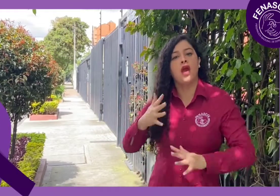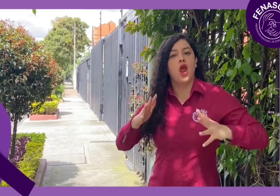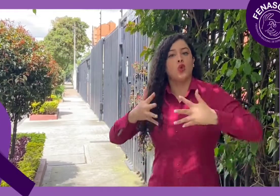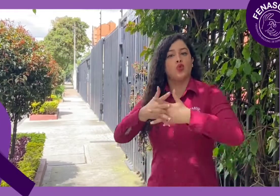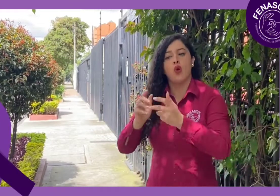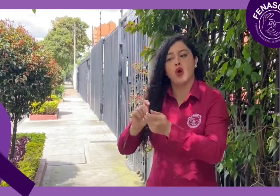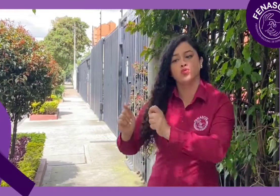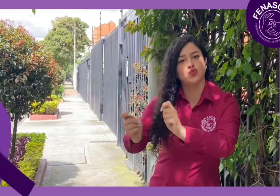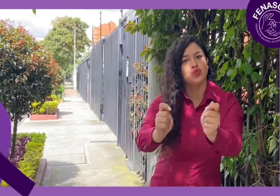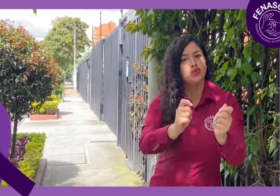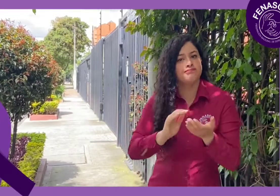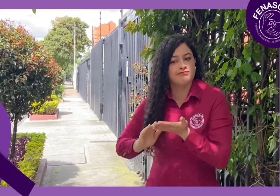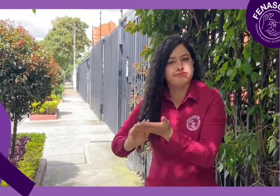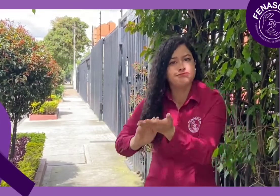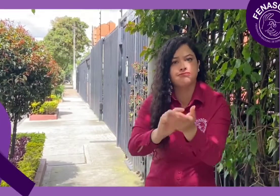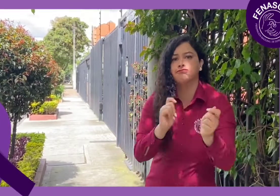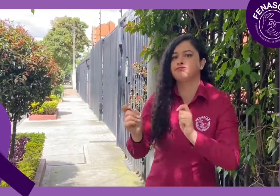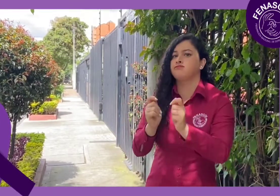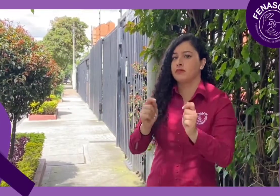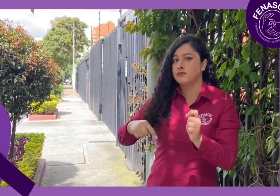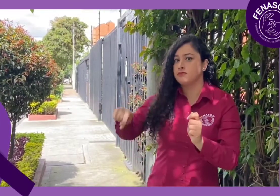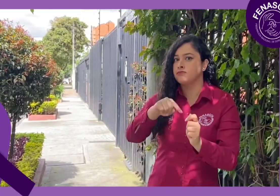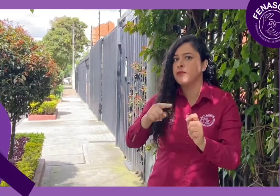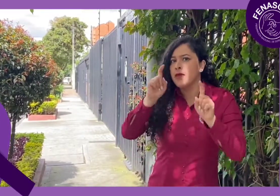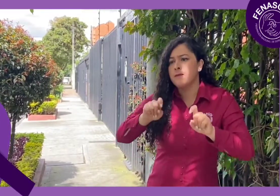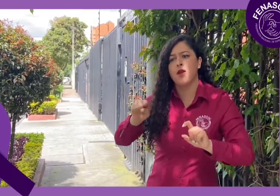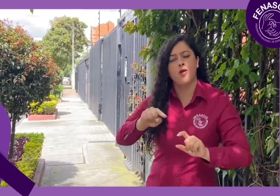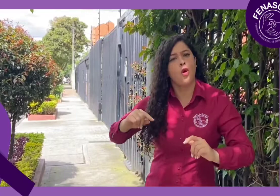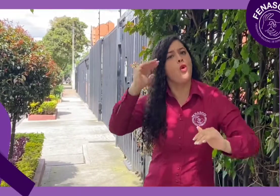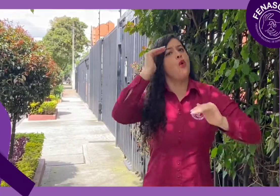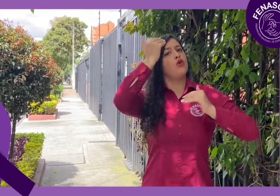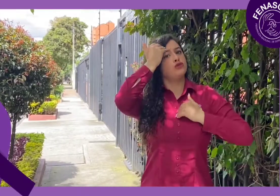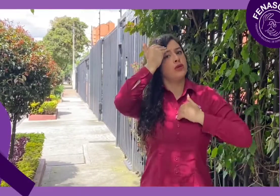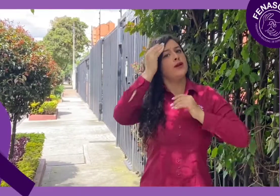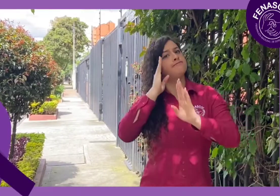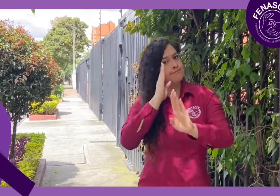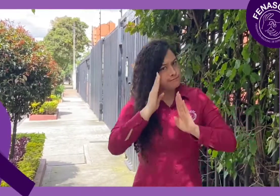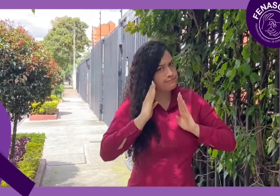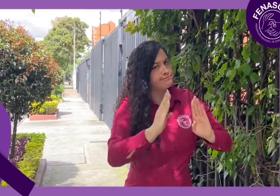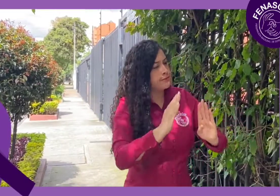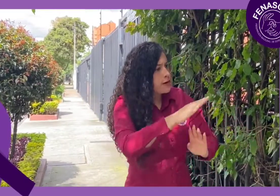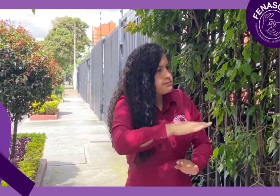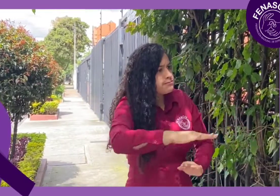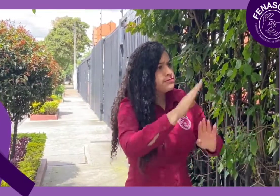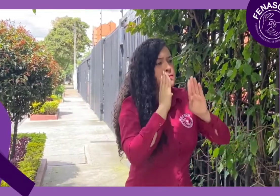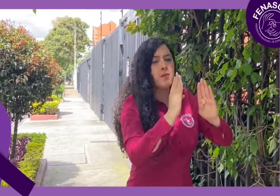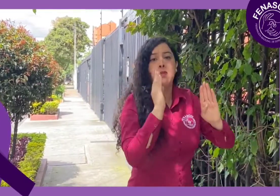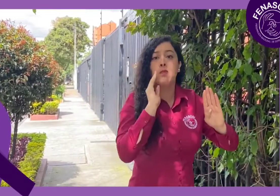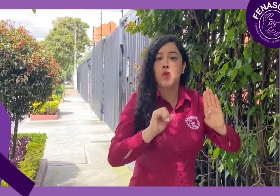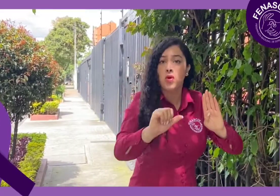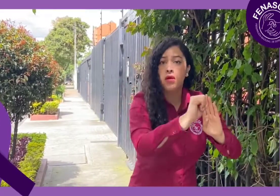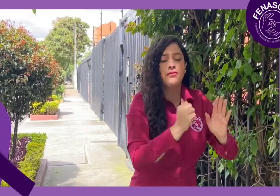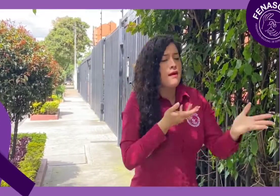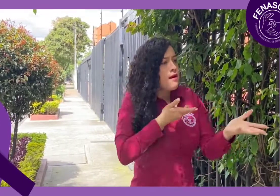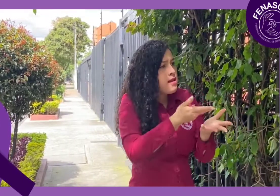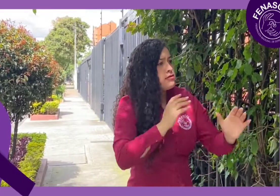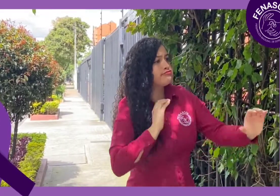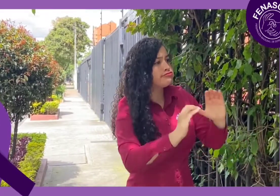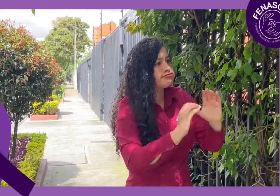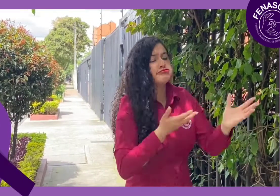brindar servicios que garanticen la accesibilidad, la comunicación e interacción efectiva de las mujeres sordas que sean